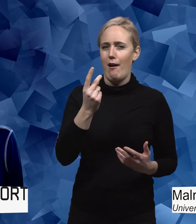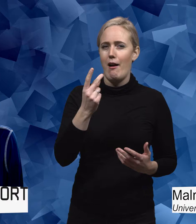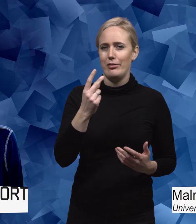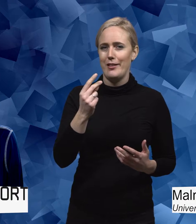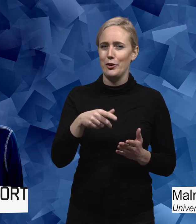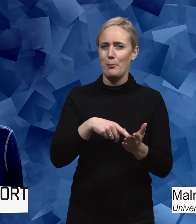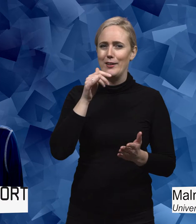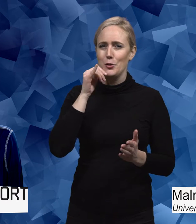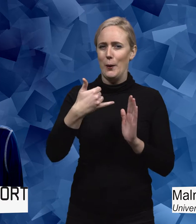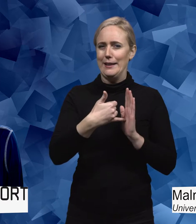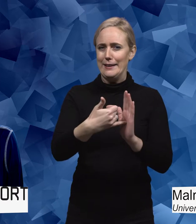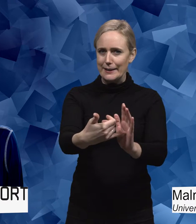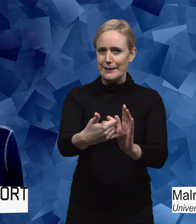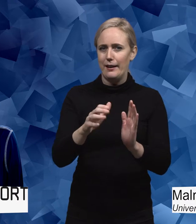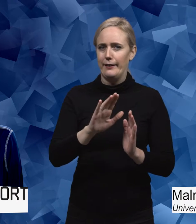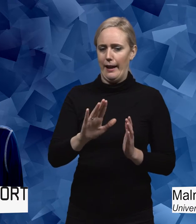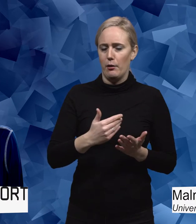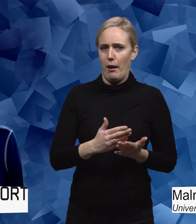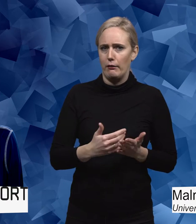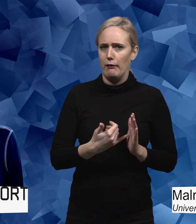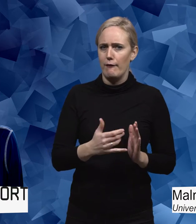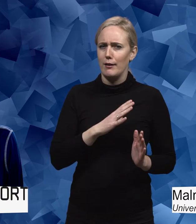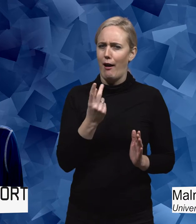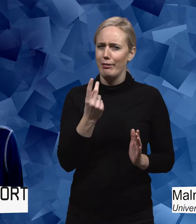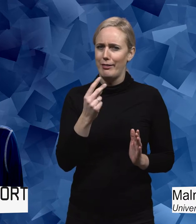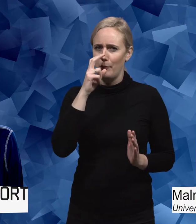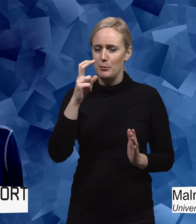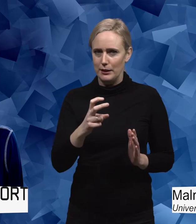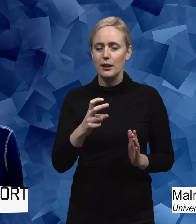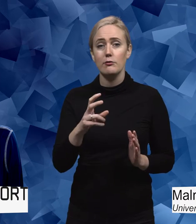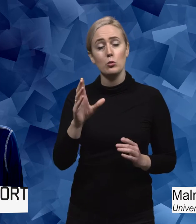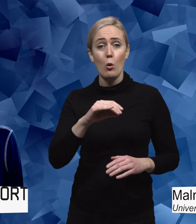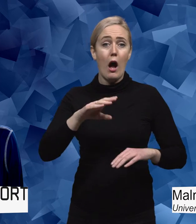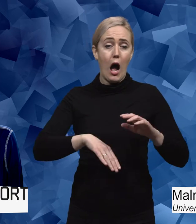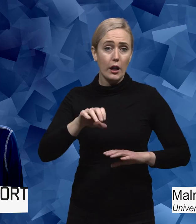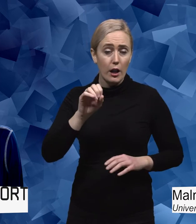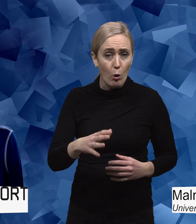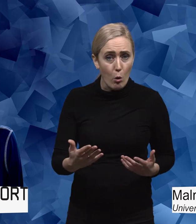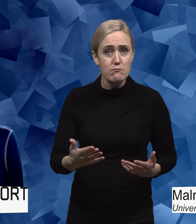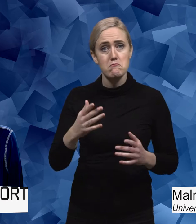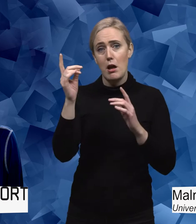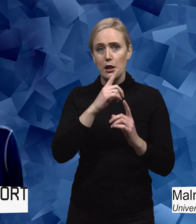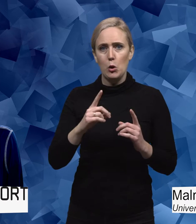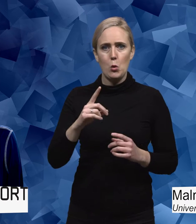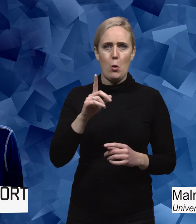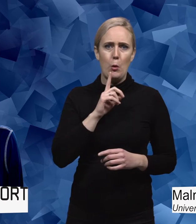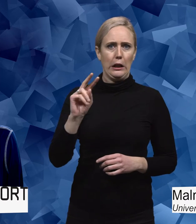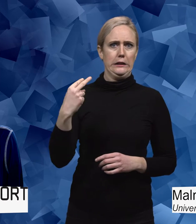typ av historier i deras berättelser. Och det kunde handla om att människor stirrade på dem på stan